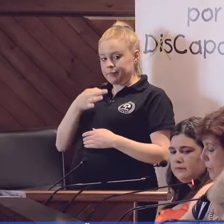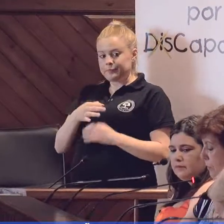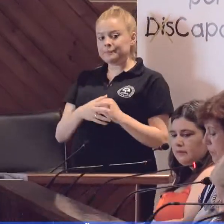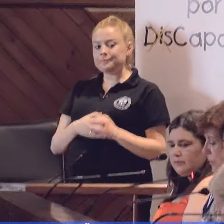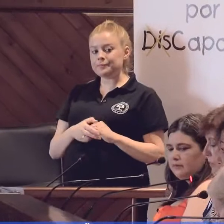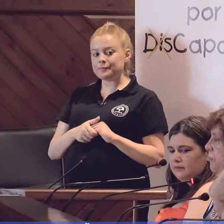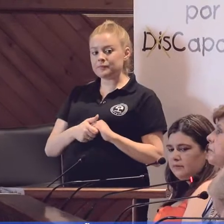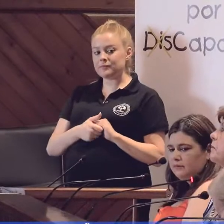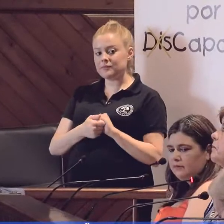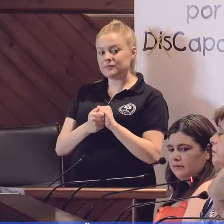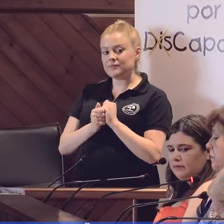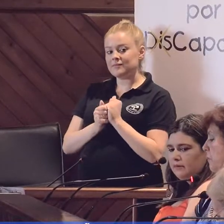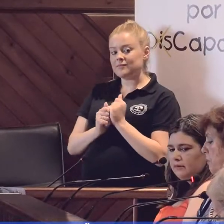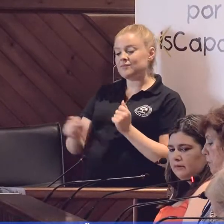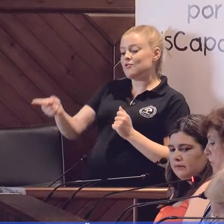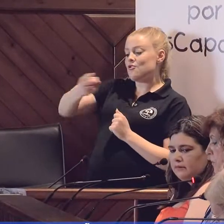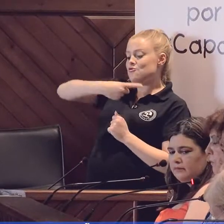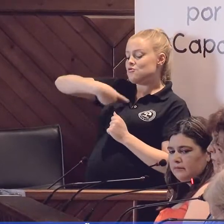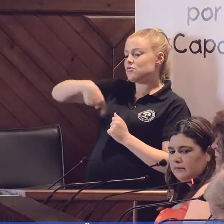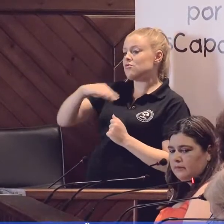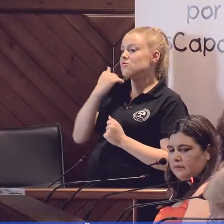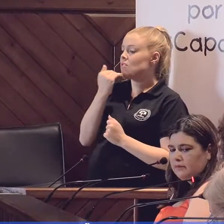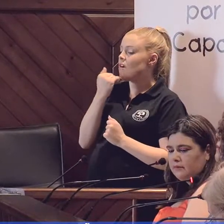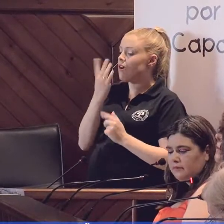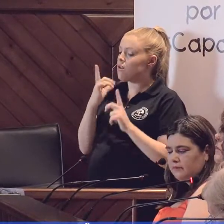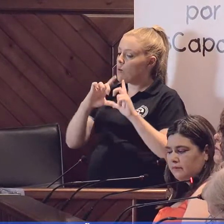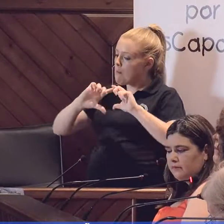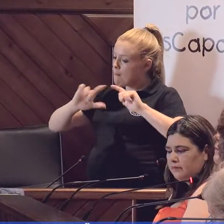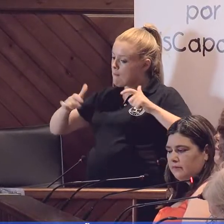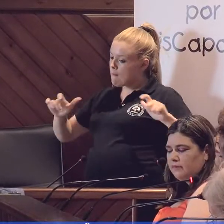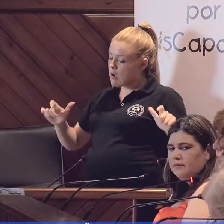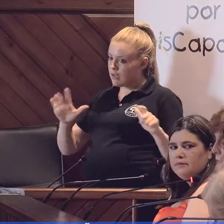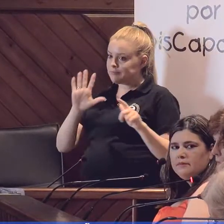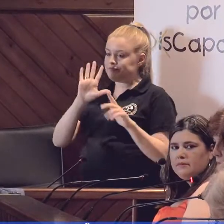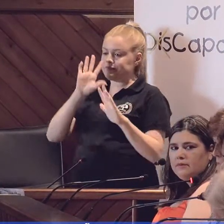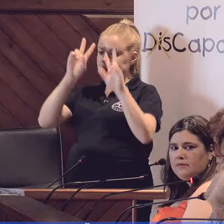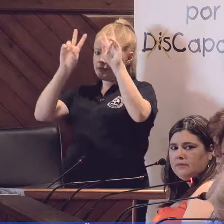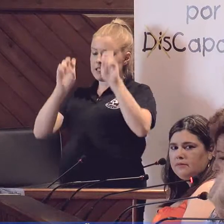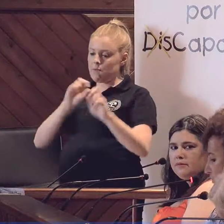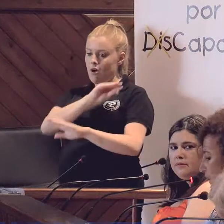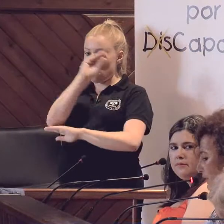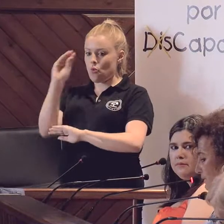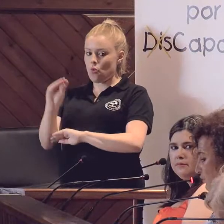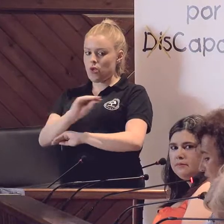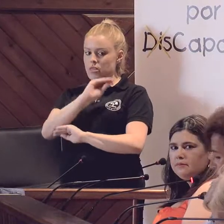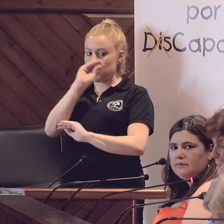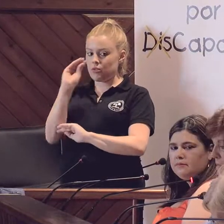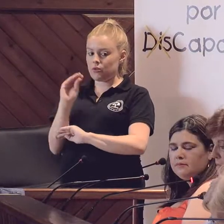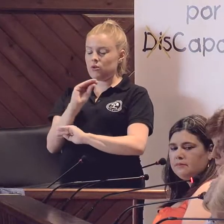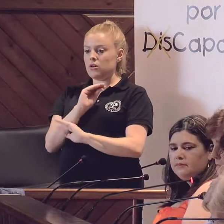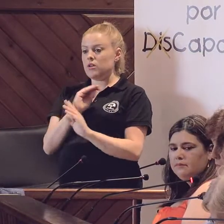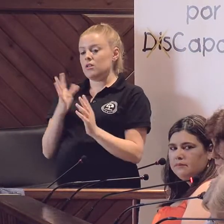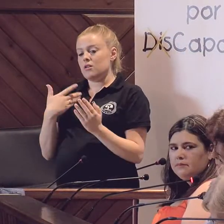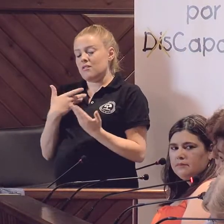Nosotros vamos a hacer un alegato un poquito más amplio, hablando de los cuidadores, que somos aquí el brazo extensor de todas las